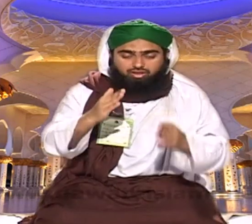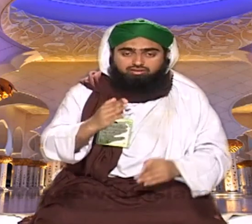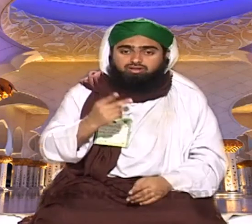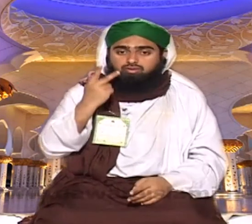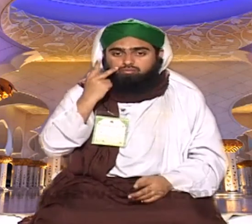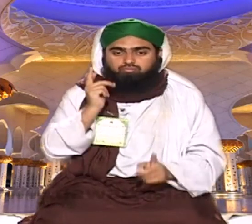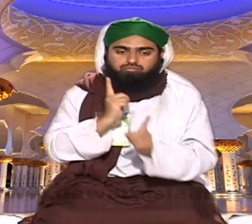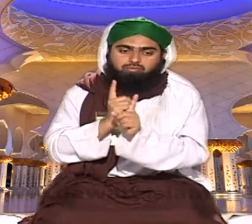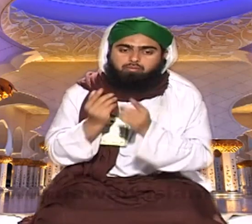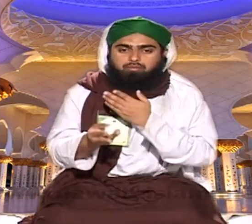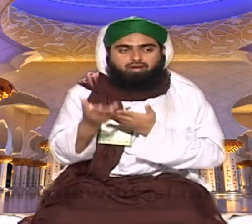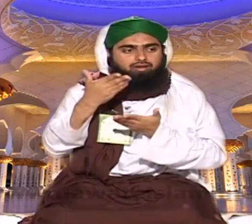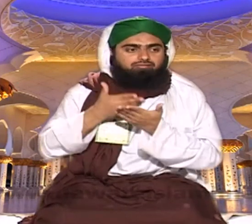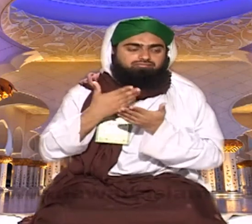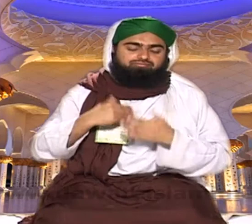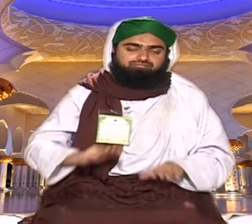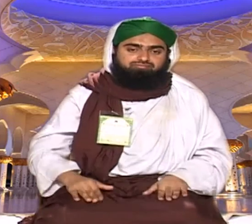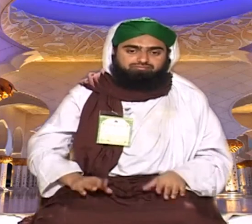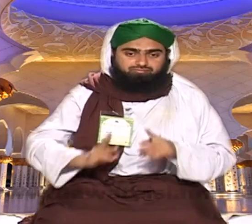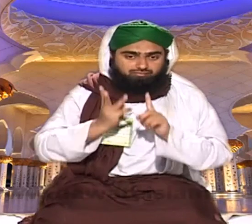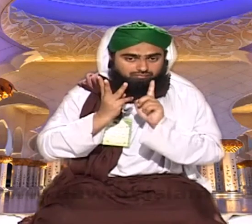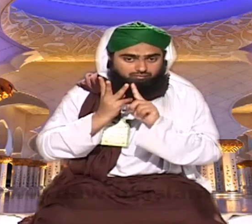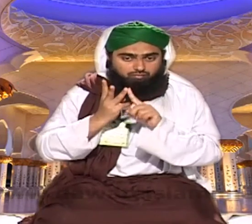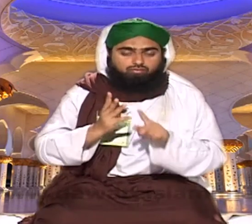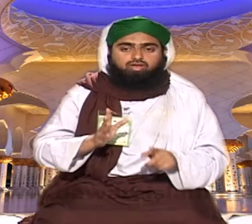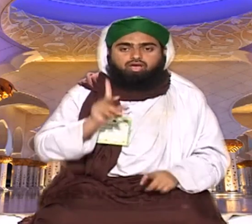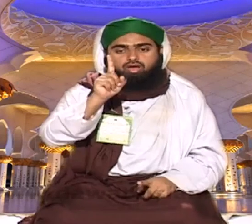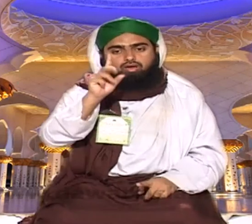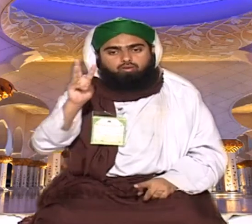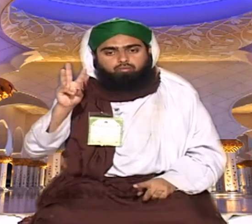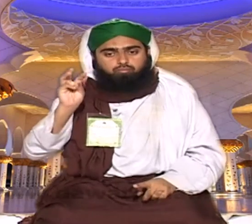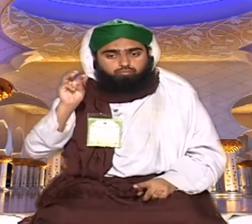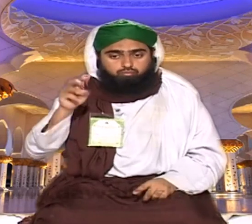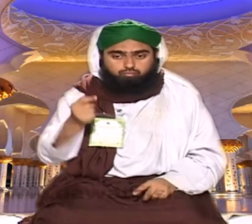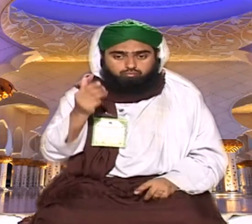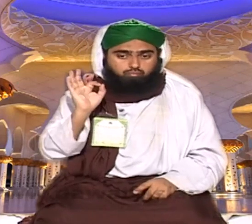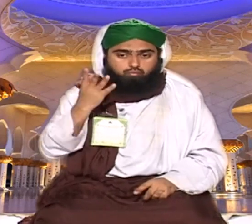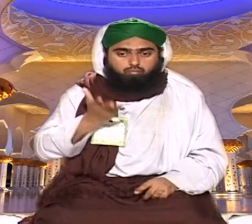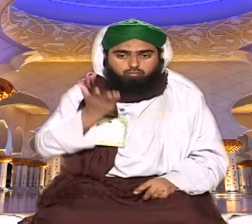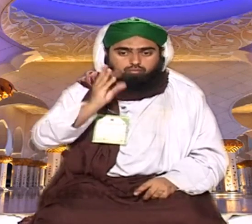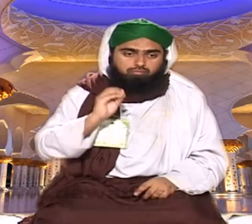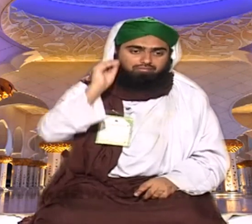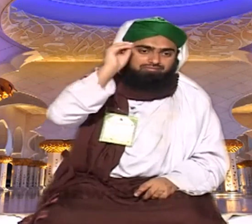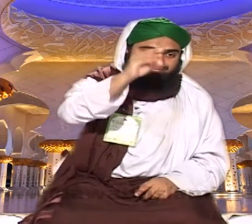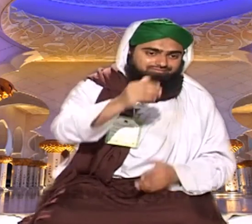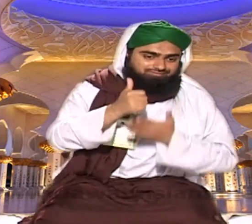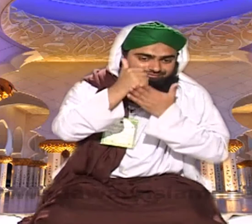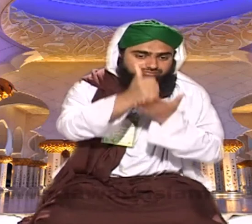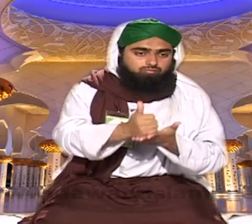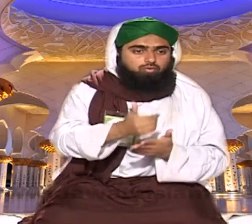لیتا جا کہ تُو میرے غریب خانے پر تشریف لائے کہ تُو اتنا خوش نطیبے کہ سرکار تیری اس طرح نگے بانی